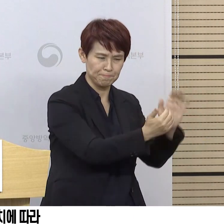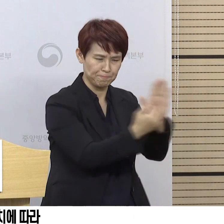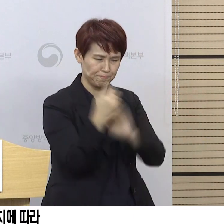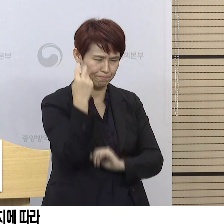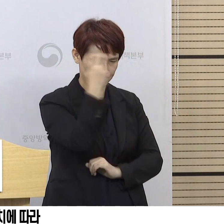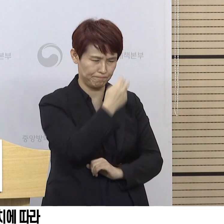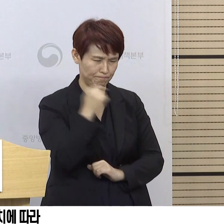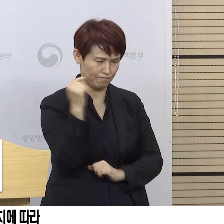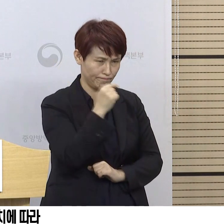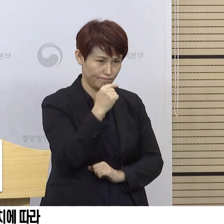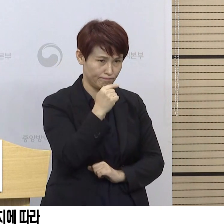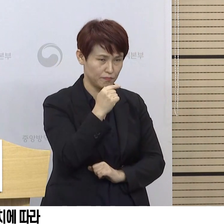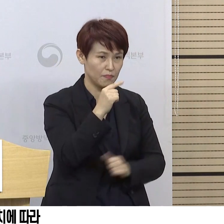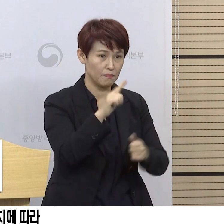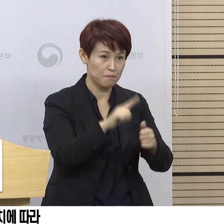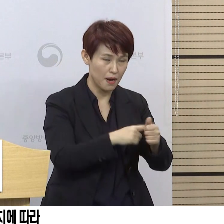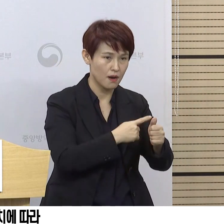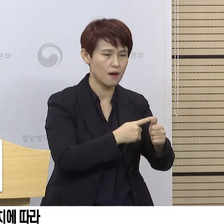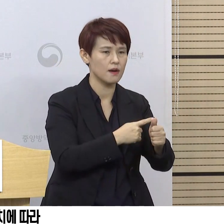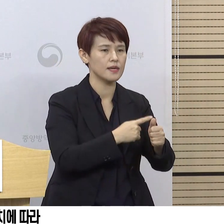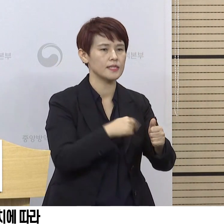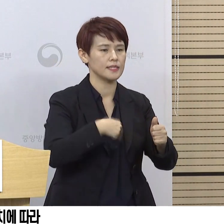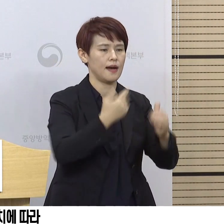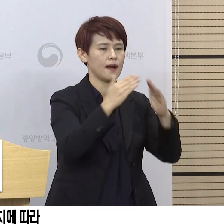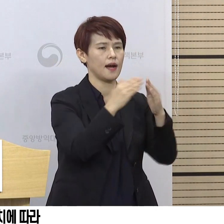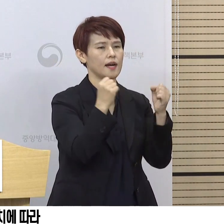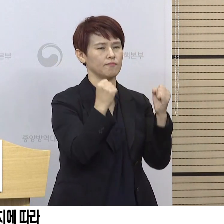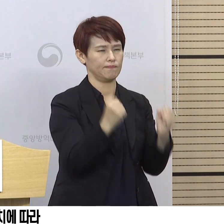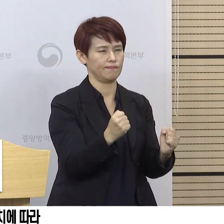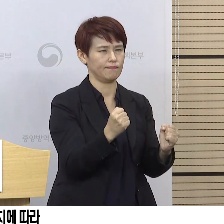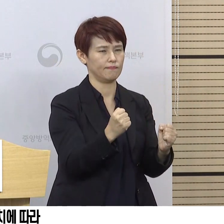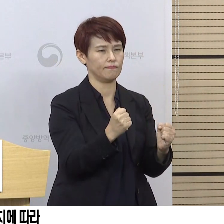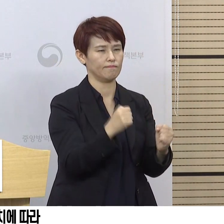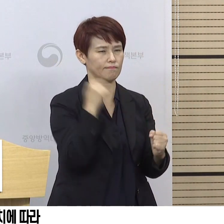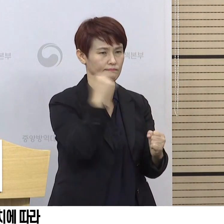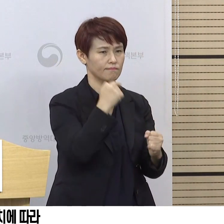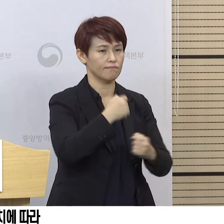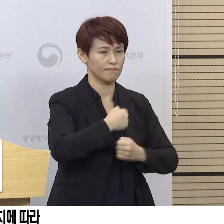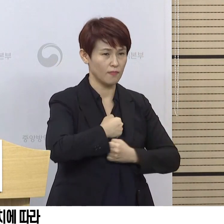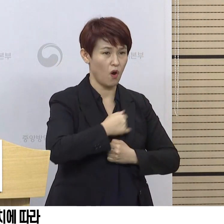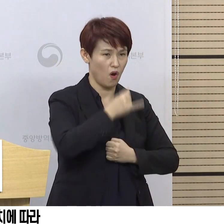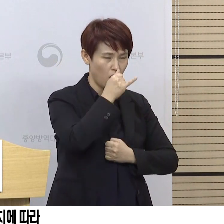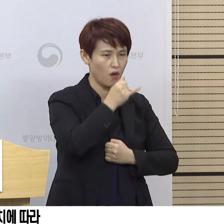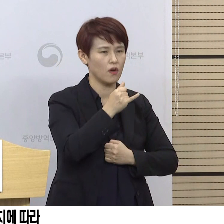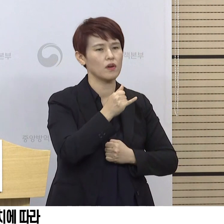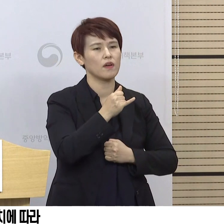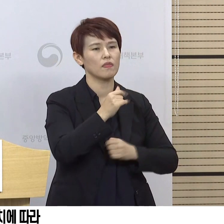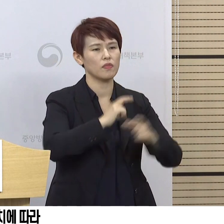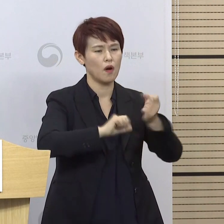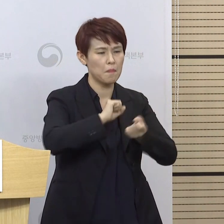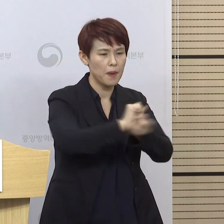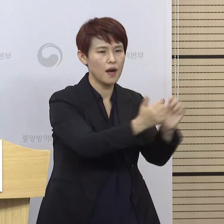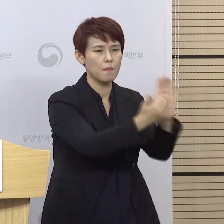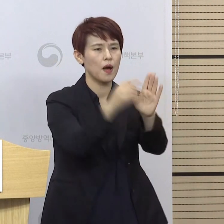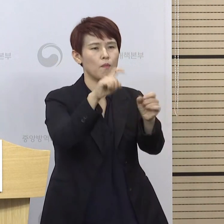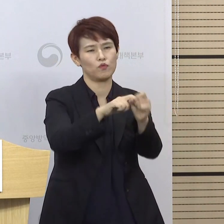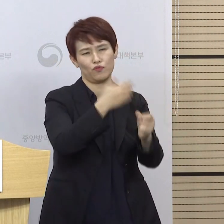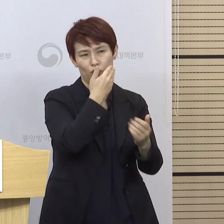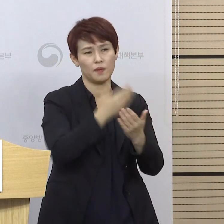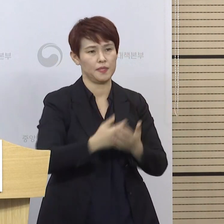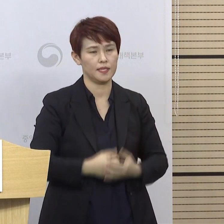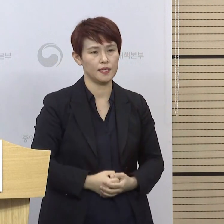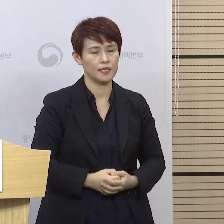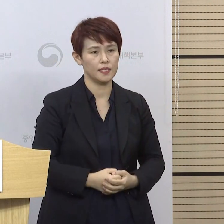따라 자가격리를 철저히 이행하는 것이 추가 확산을 차단하기 위해서 매우 중요하다는 말씀을 드립니다. 그